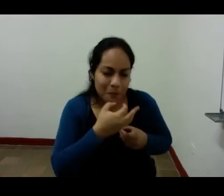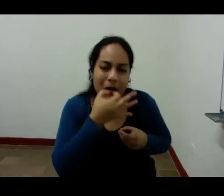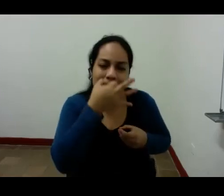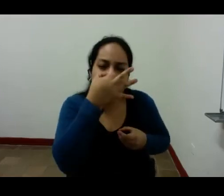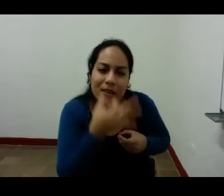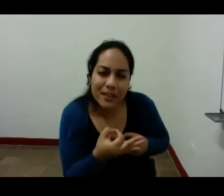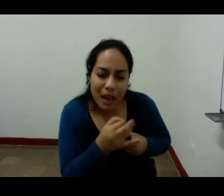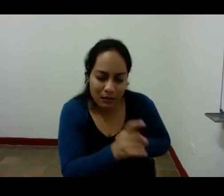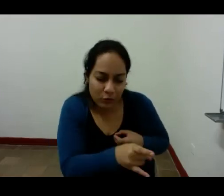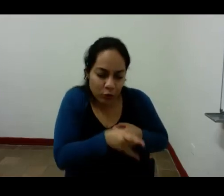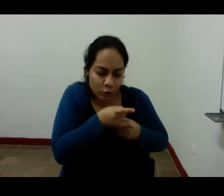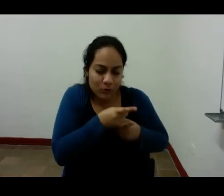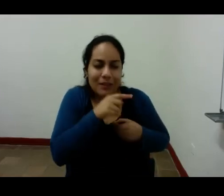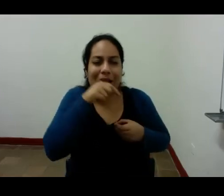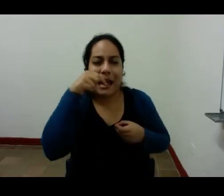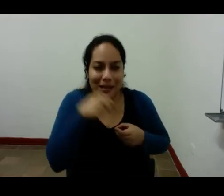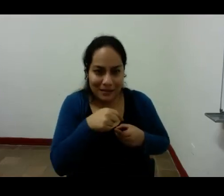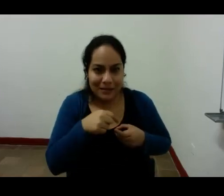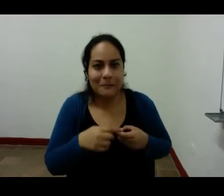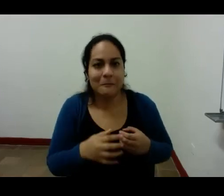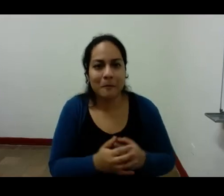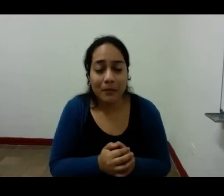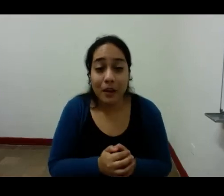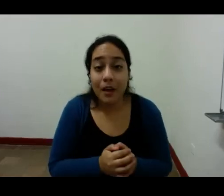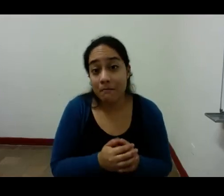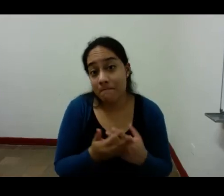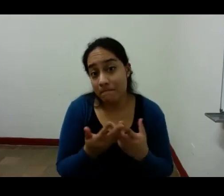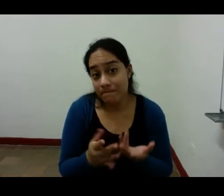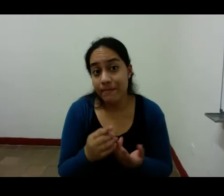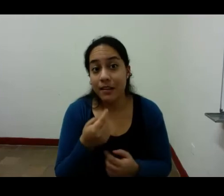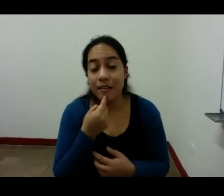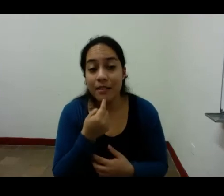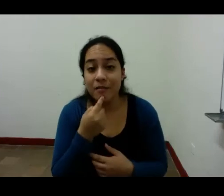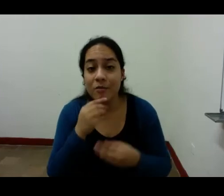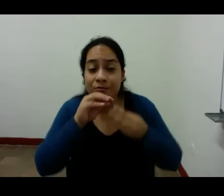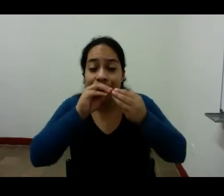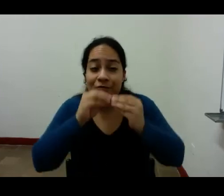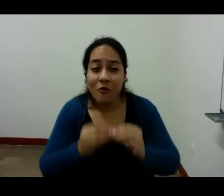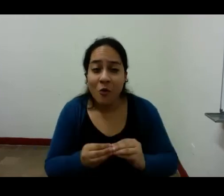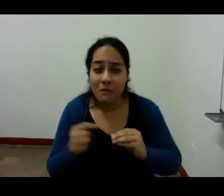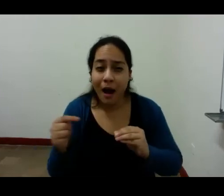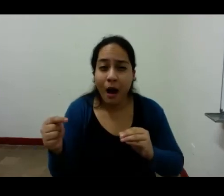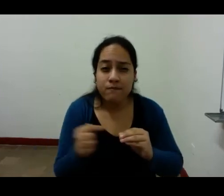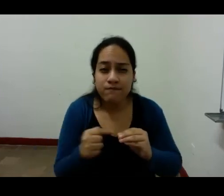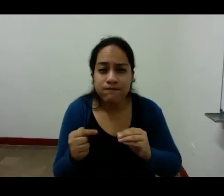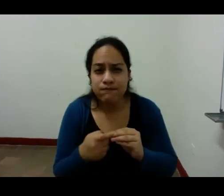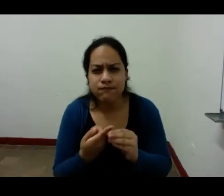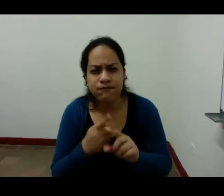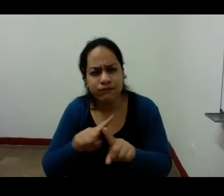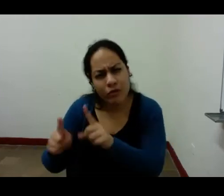del soñador es una forma de evadir la muerte